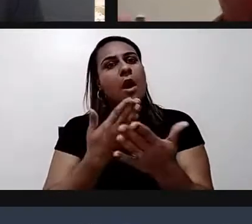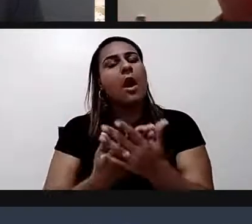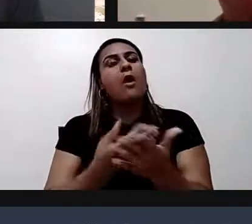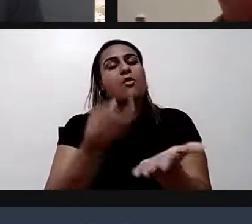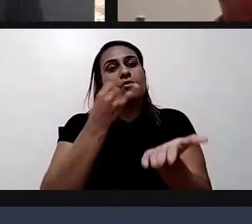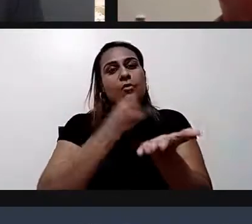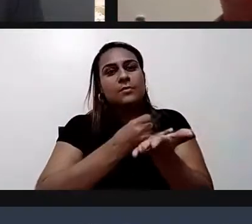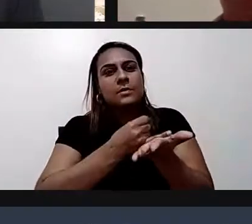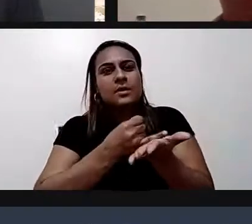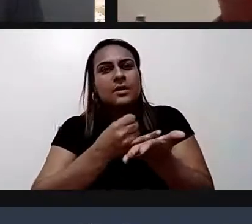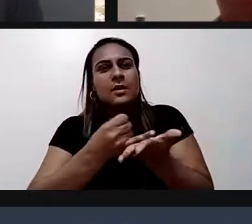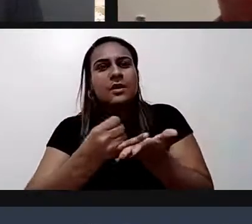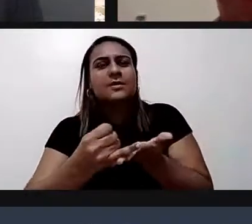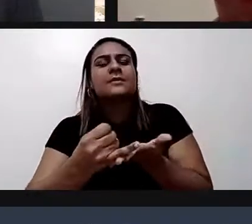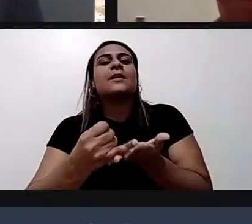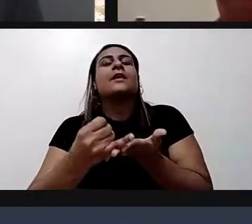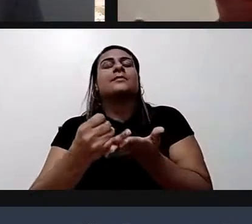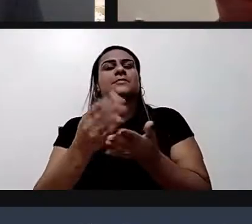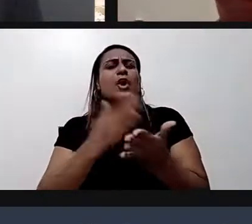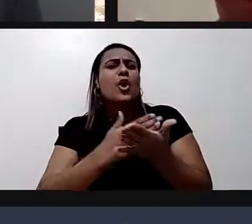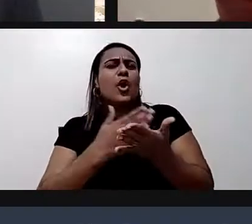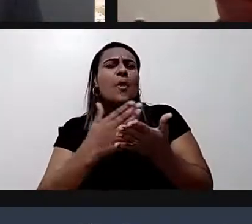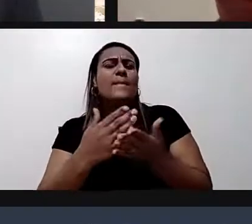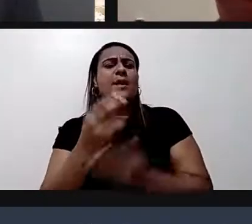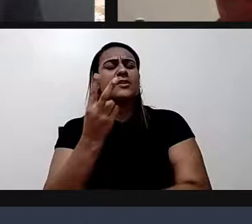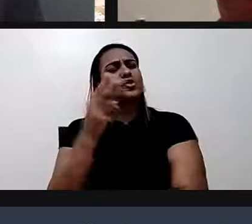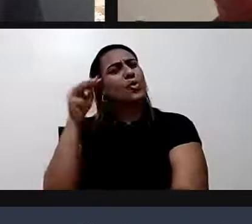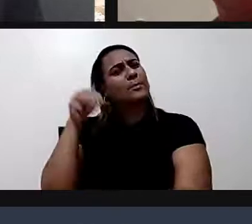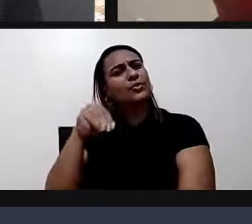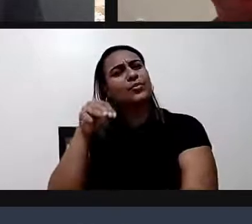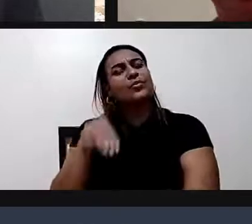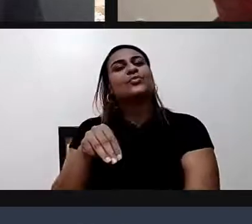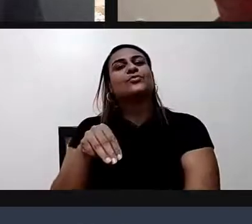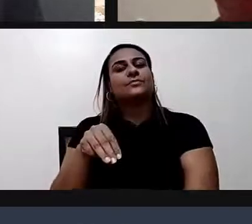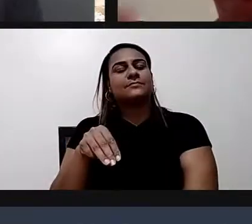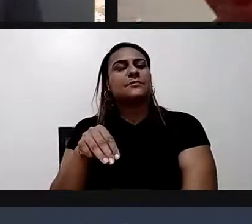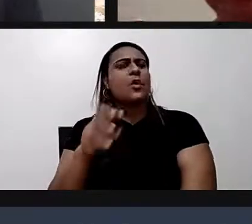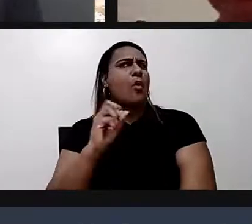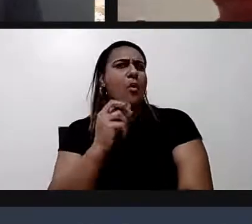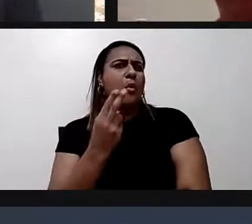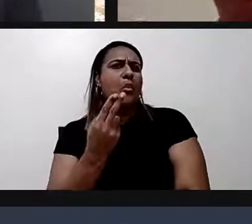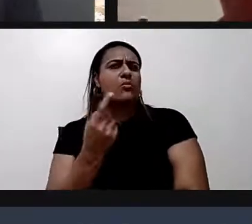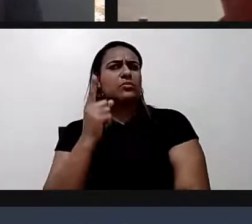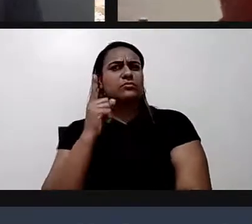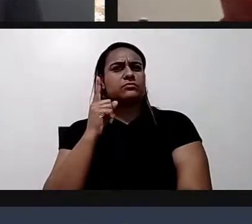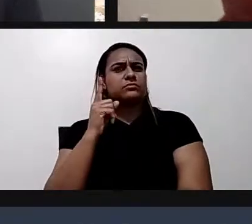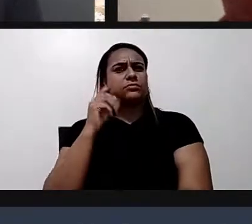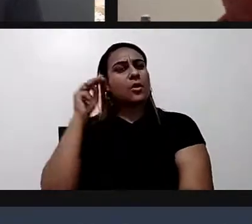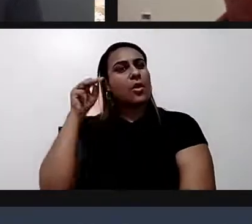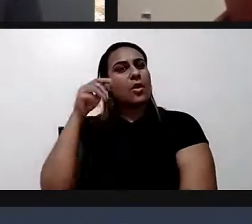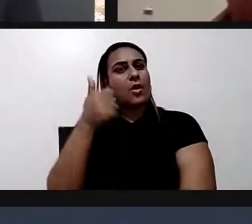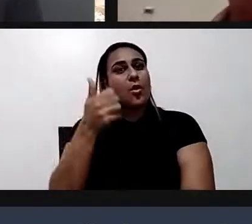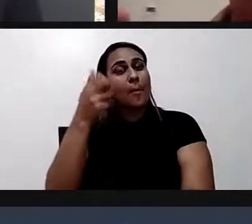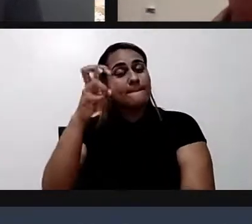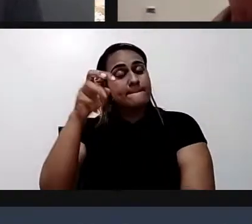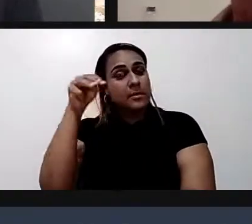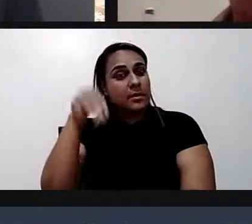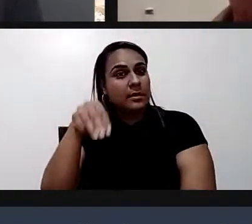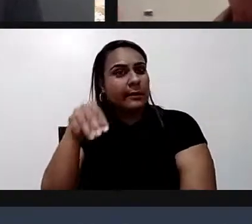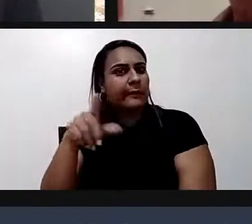começa lá pelo minuto dois ou três. Ou então lá no minuto quinze tem uma coisa importante. Sabe o eu faço? Eu